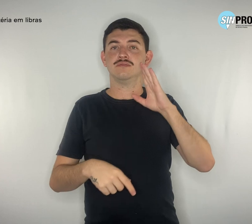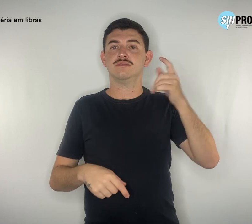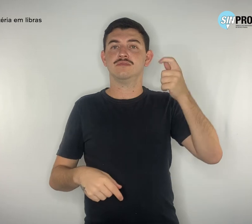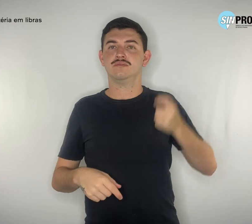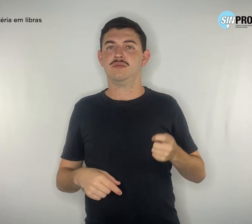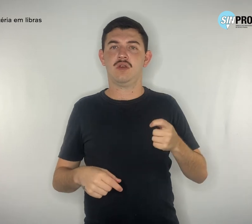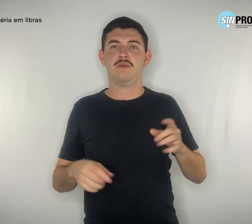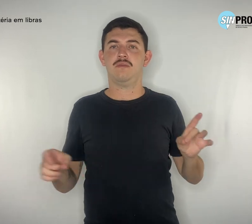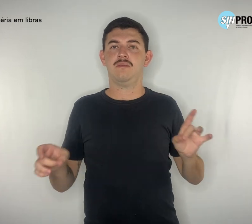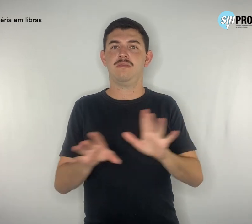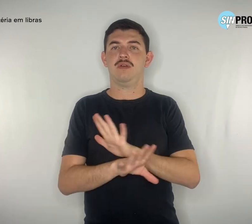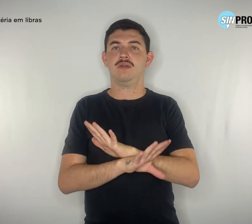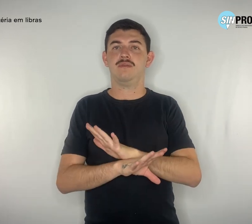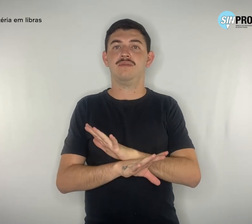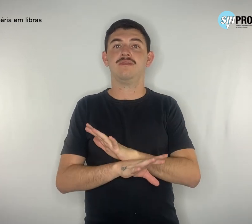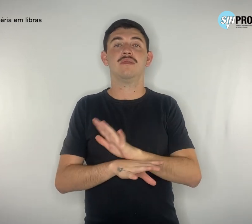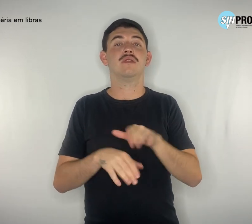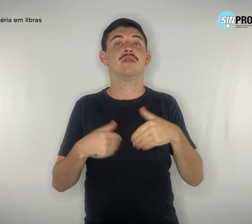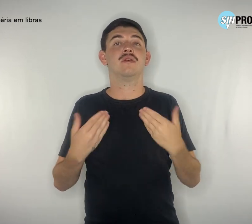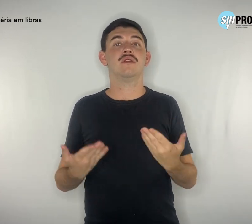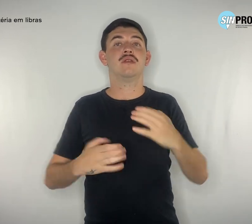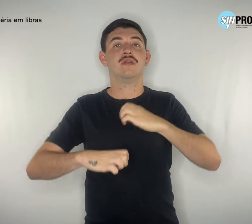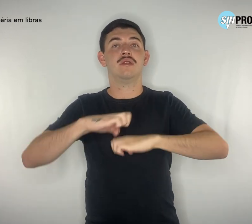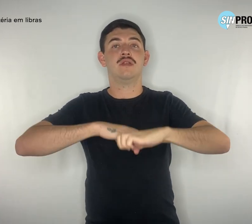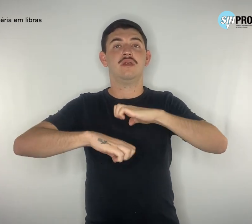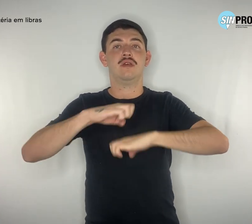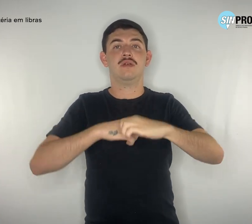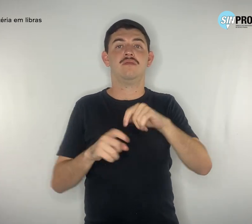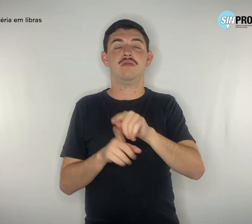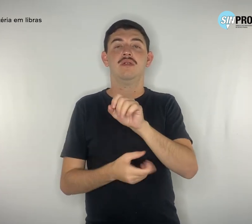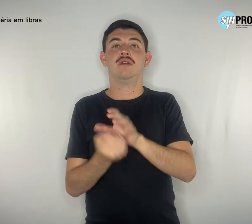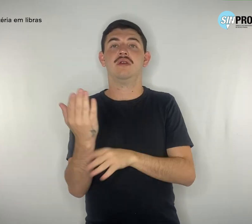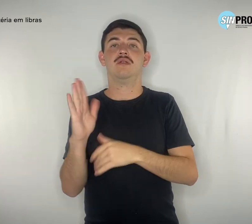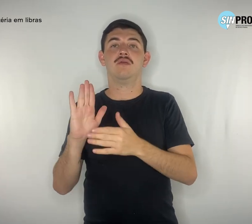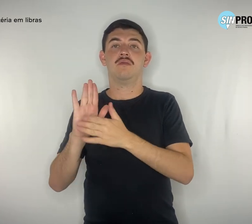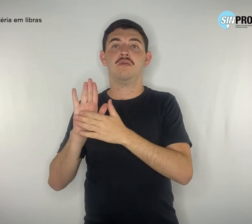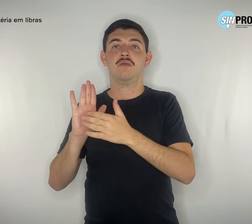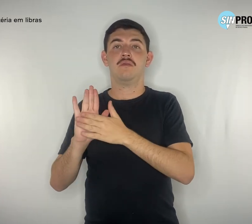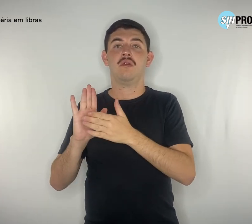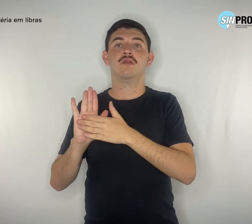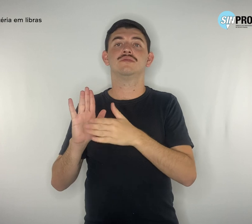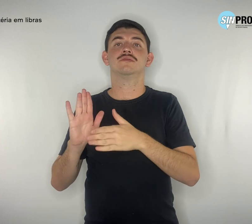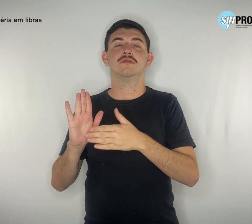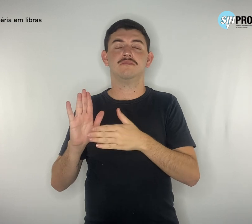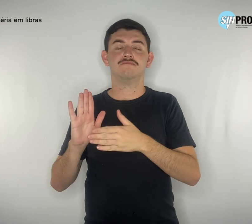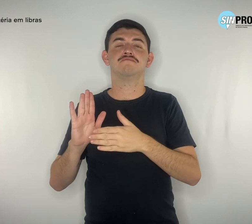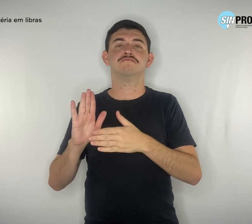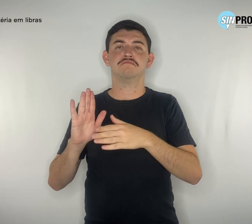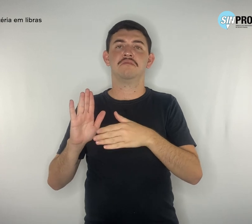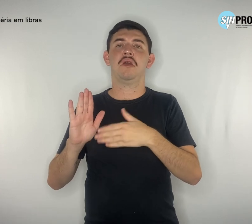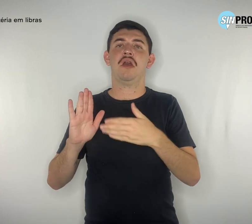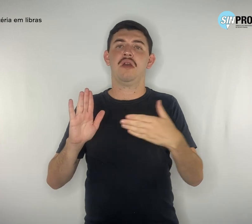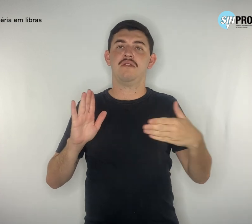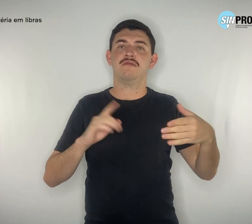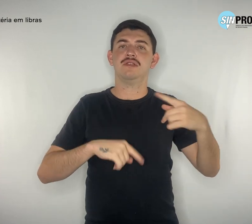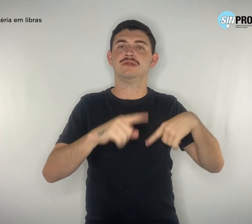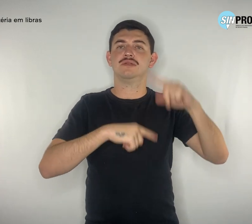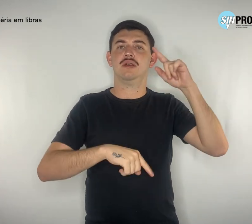EAP começa com uma proposta bastante avançada, que é uma proposta de trabalhar com os profissionais do